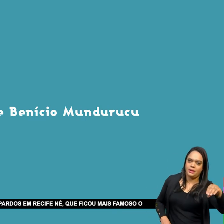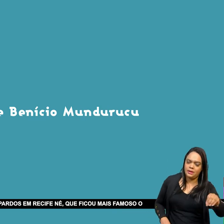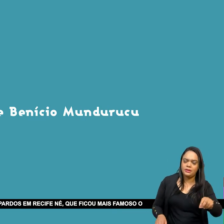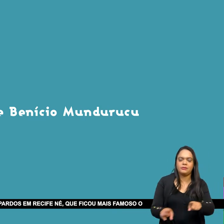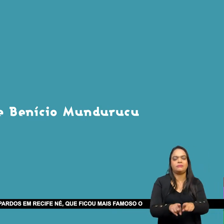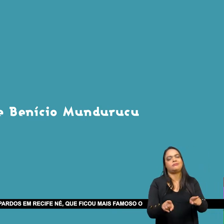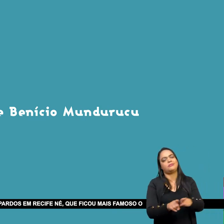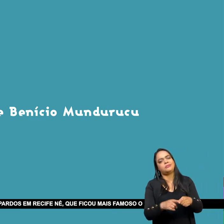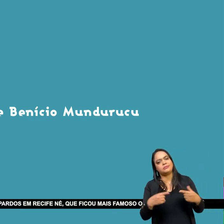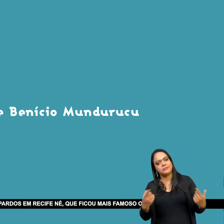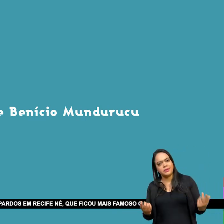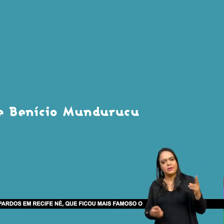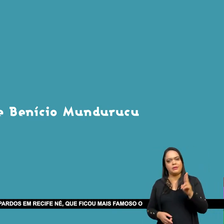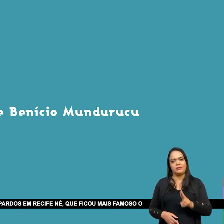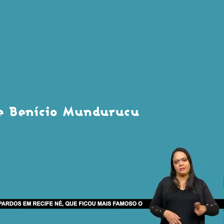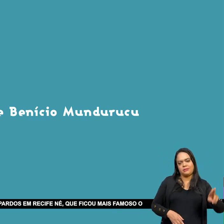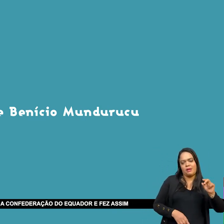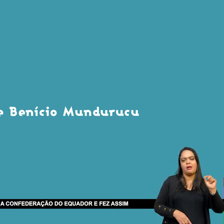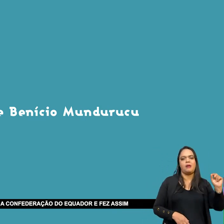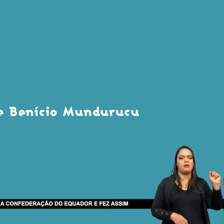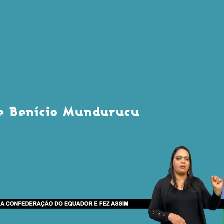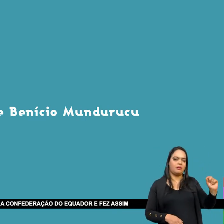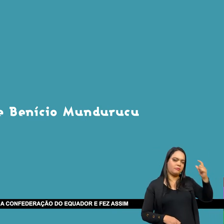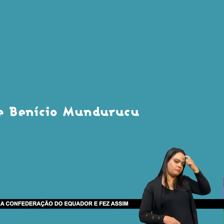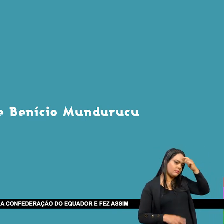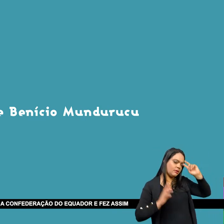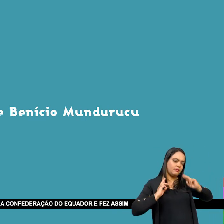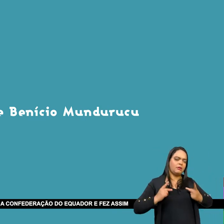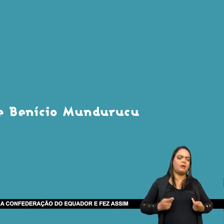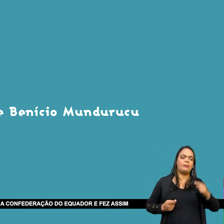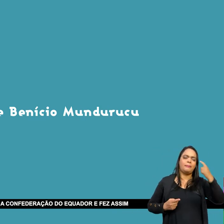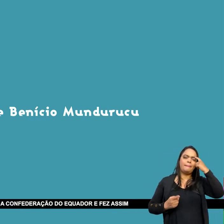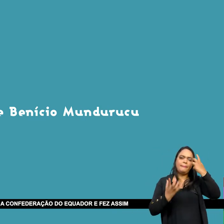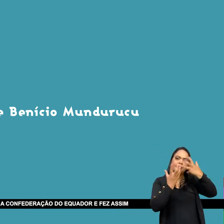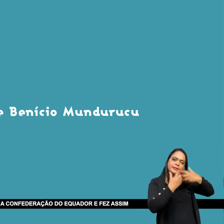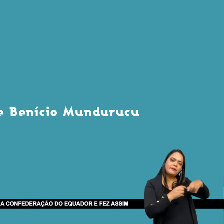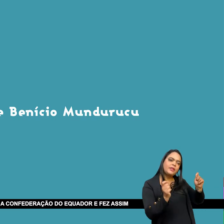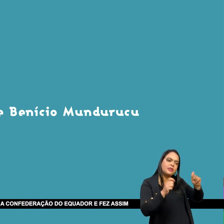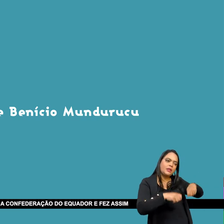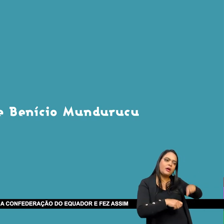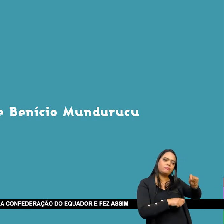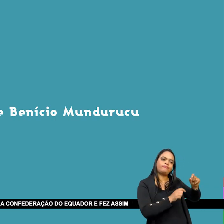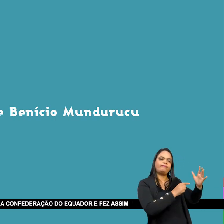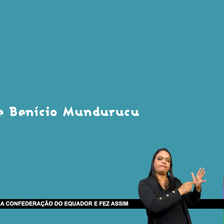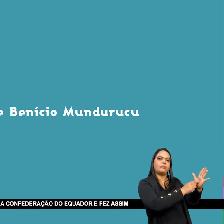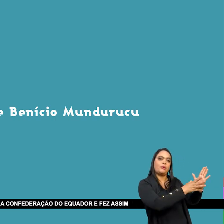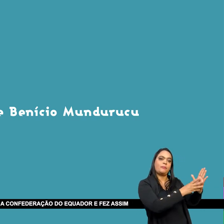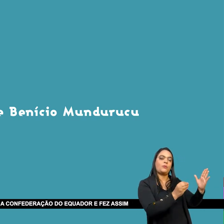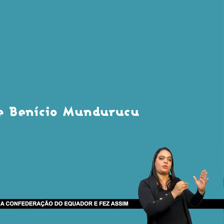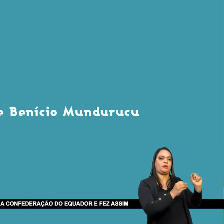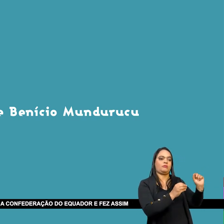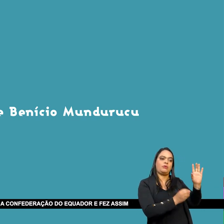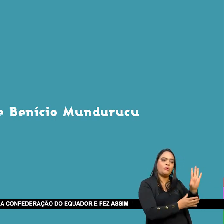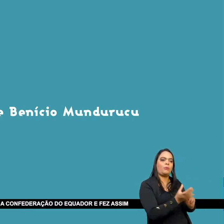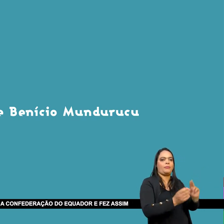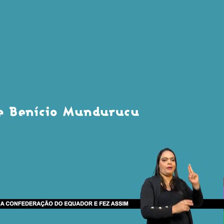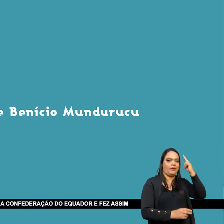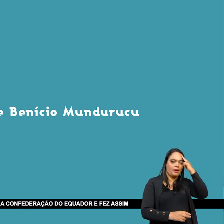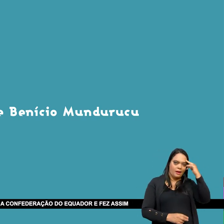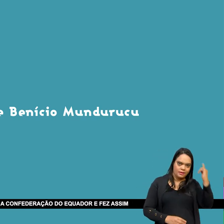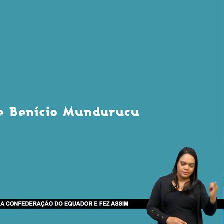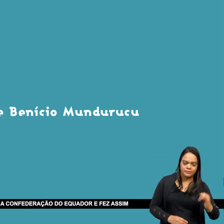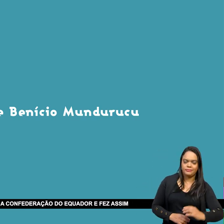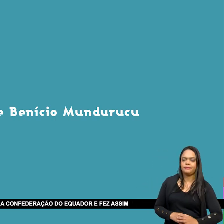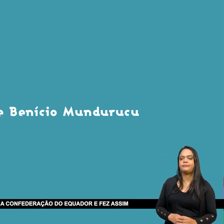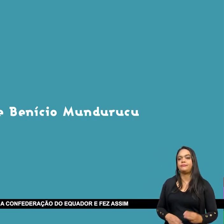Recife Que ficou mais famoso O caso dele Porque ele reuniu O batalhão dele Durante a confederação Do